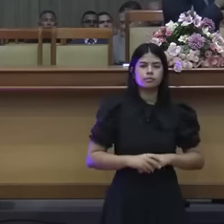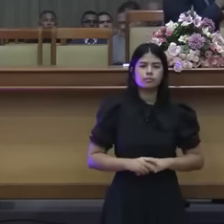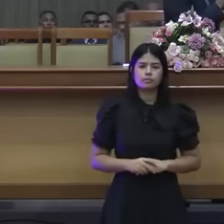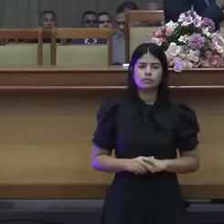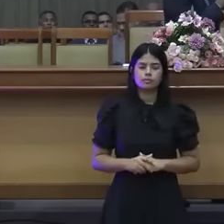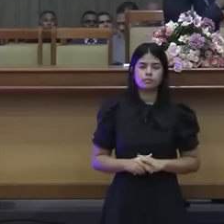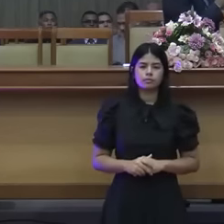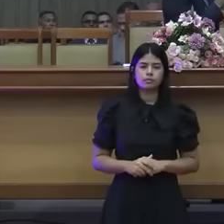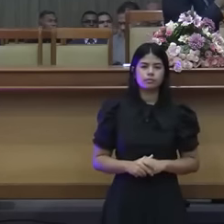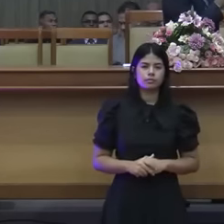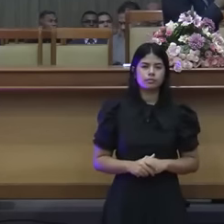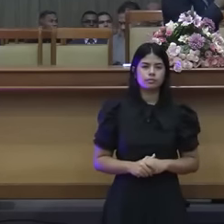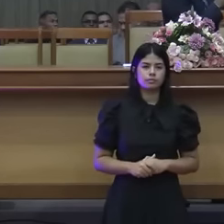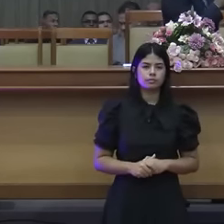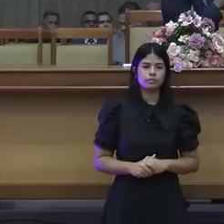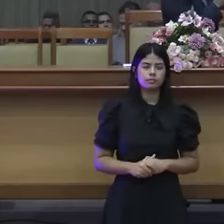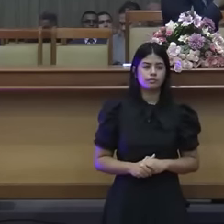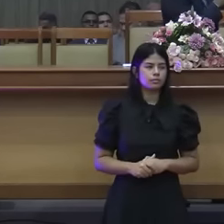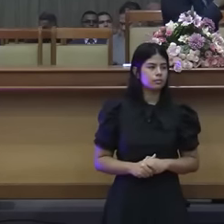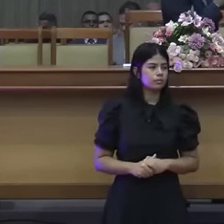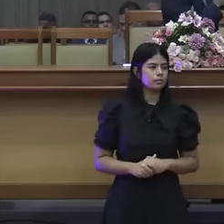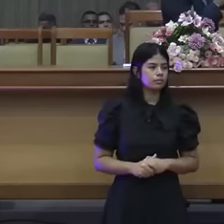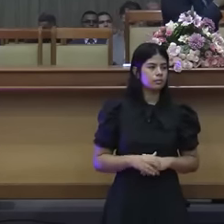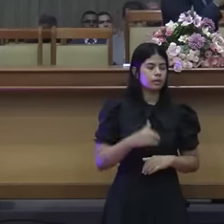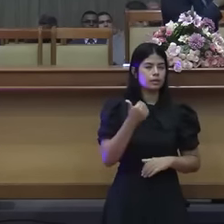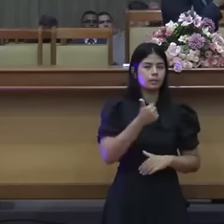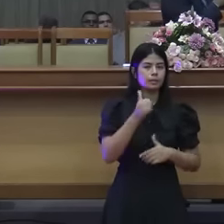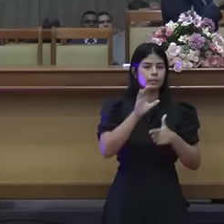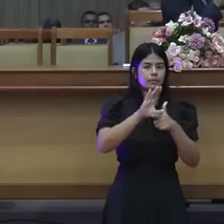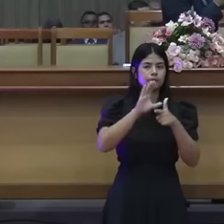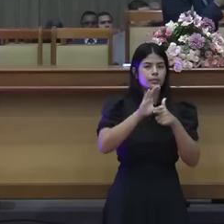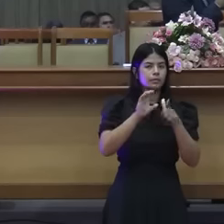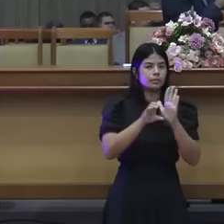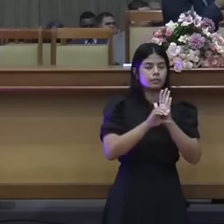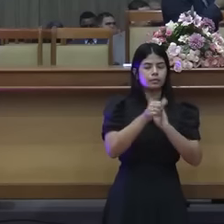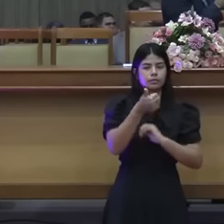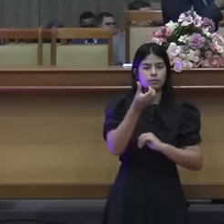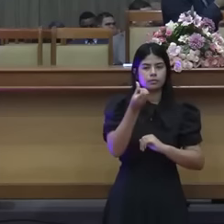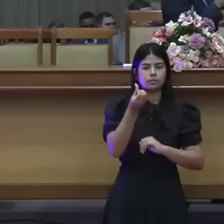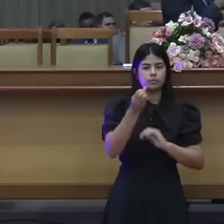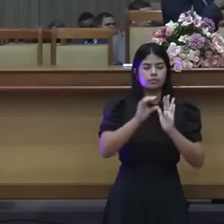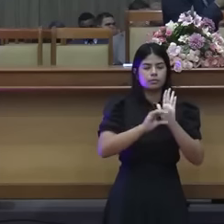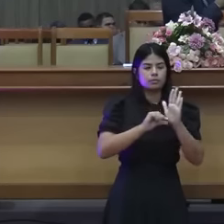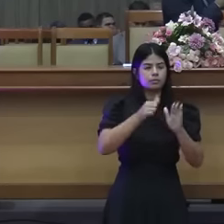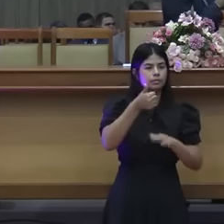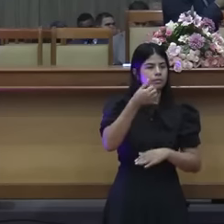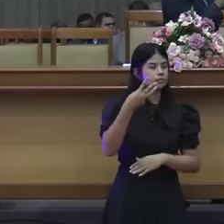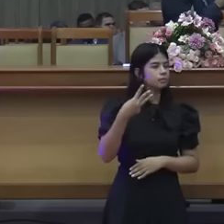é, é, 1 Coríntios 6, 13, vê aí. Rapidinho, deixa eu ver.